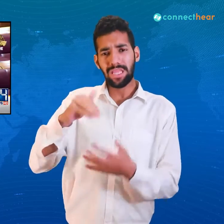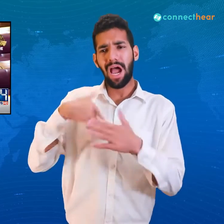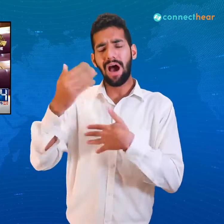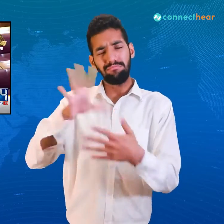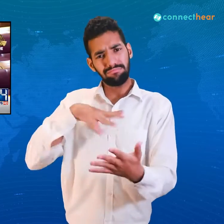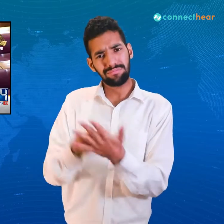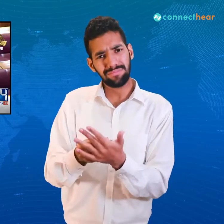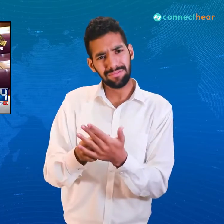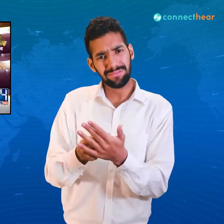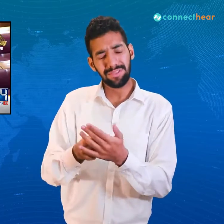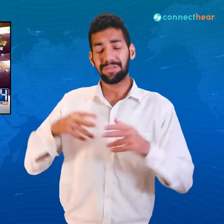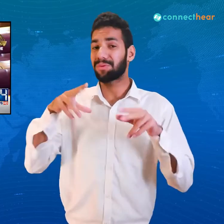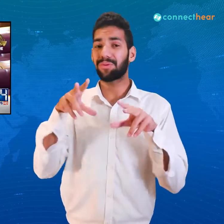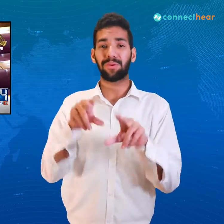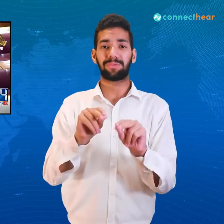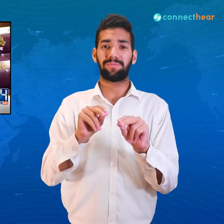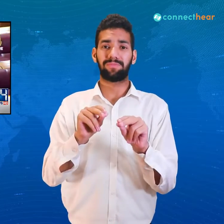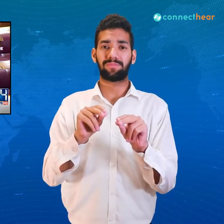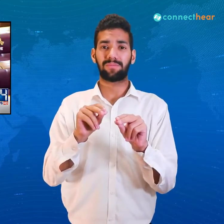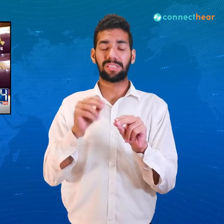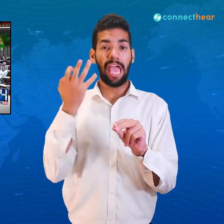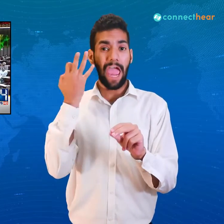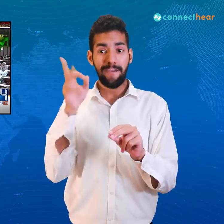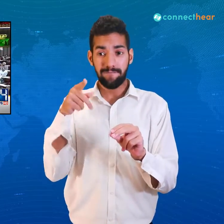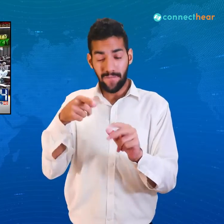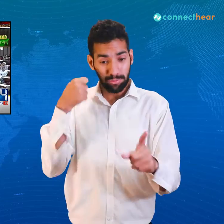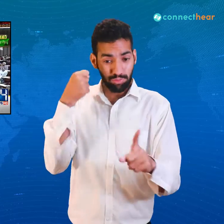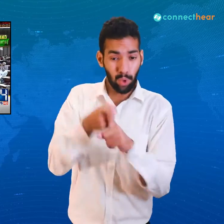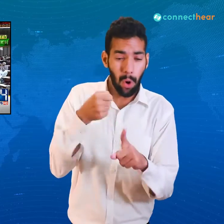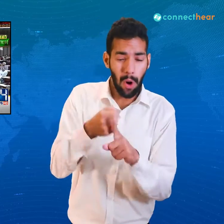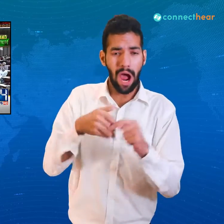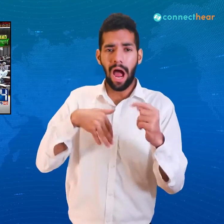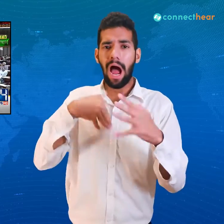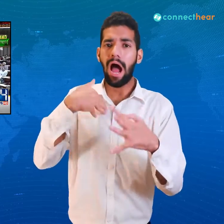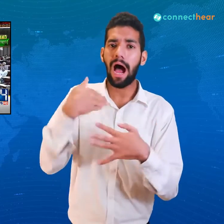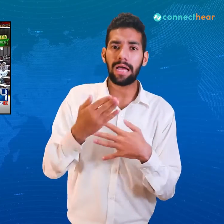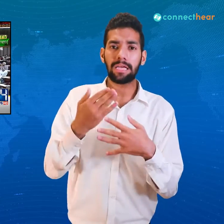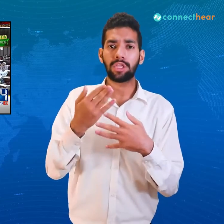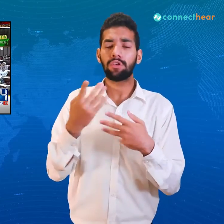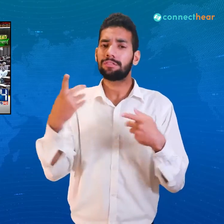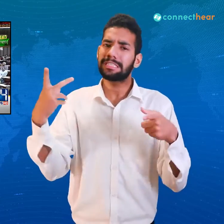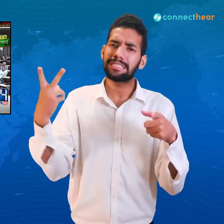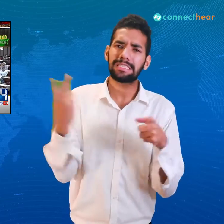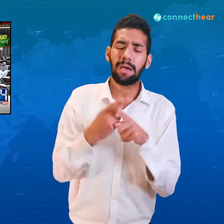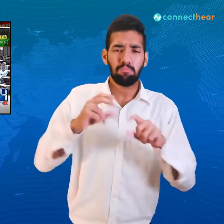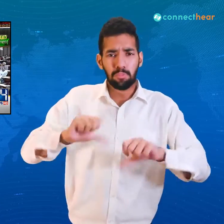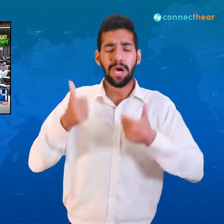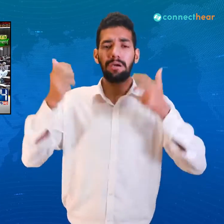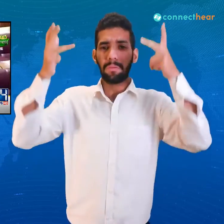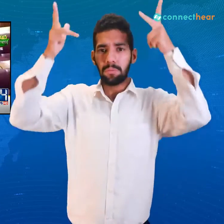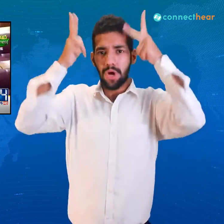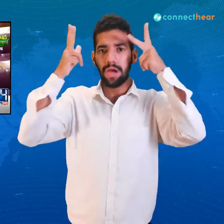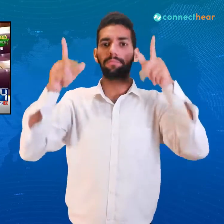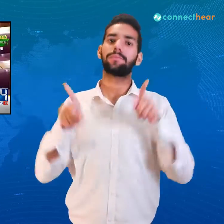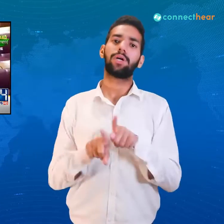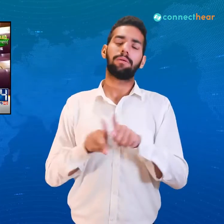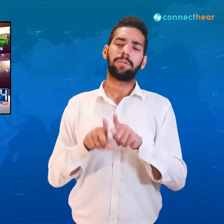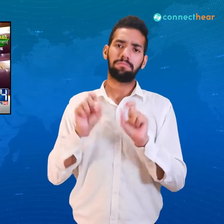is not born to give up if he is forced to be enslaved he'll become barber